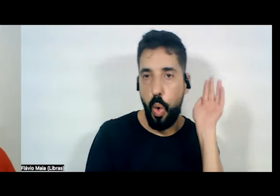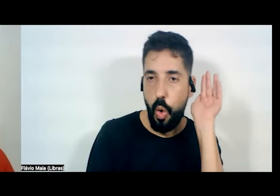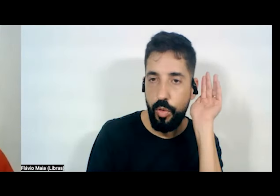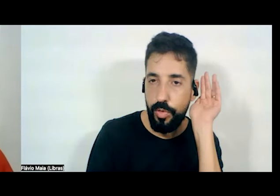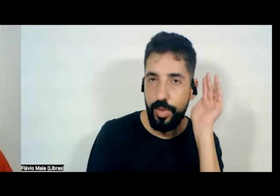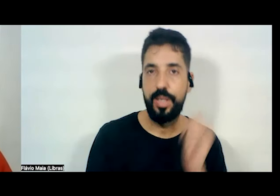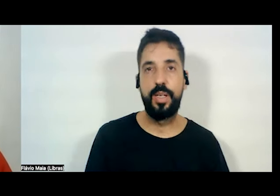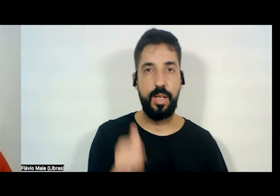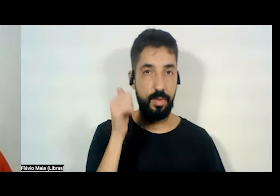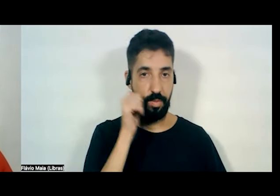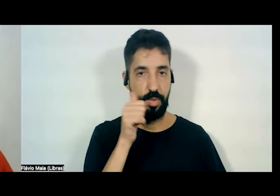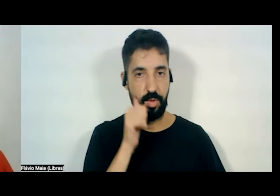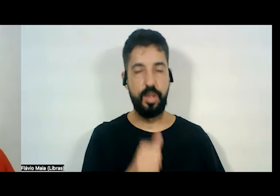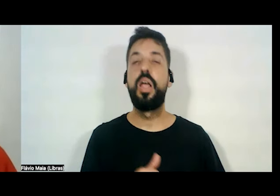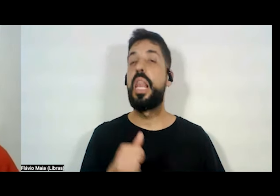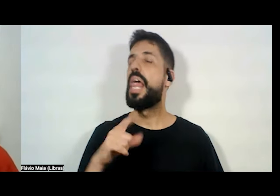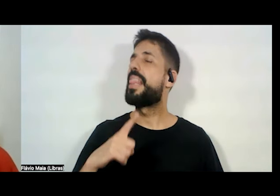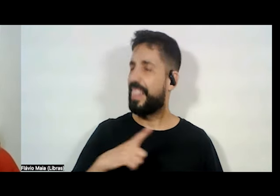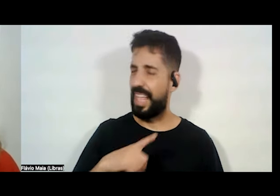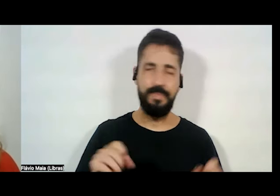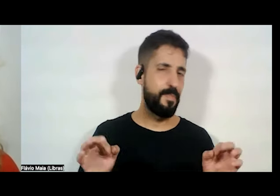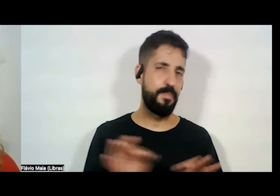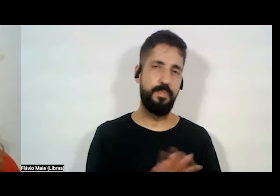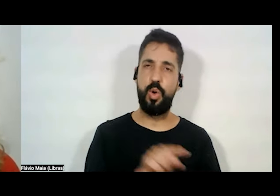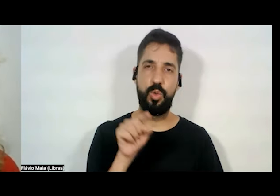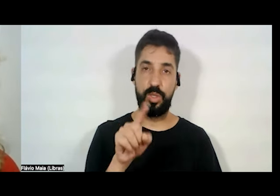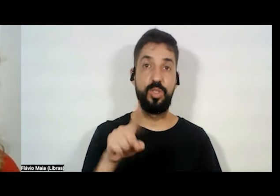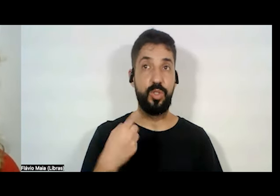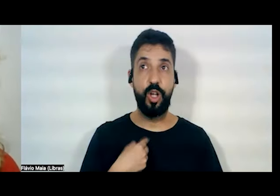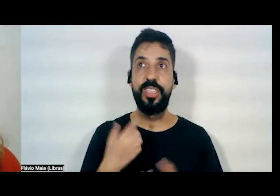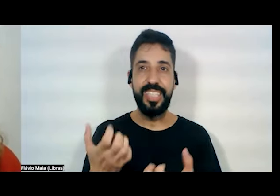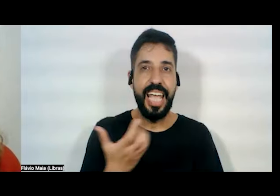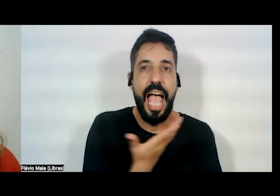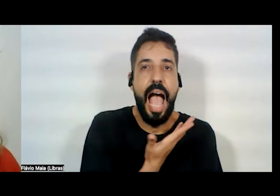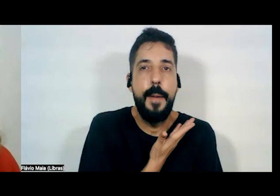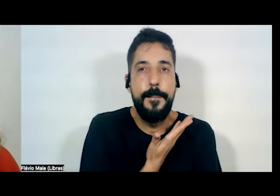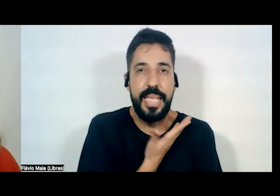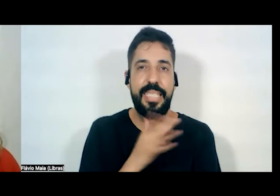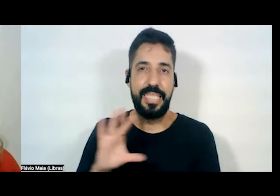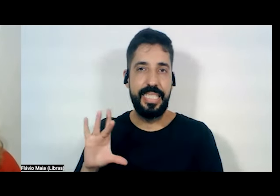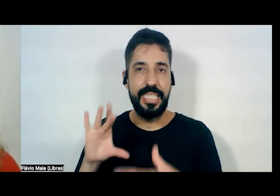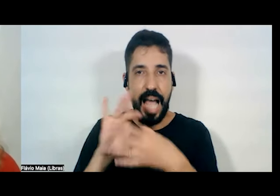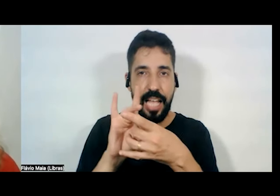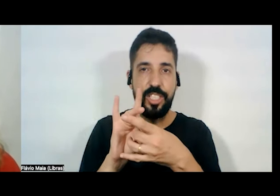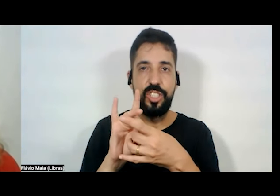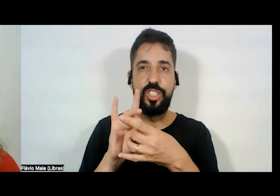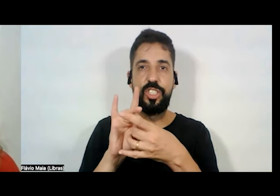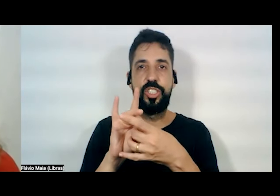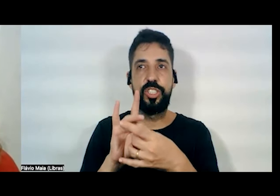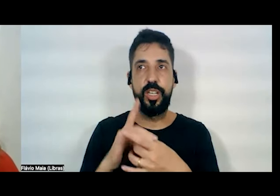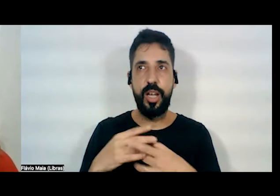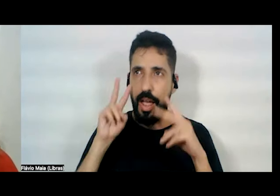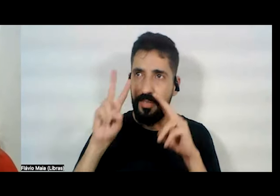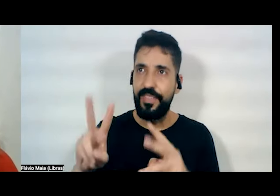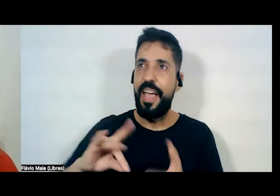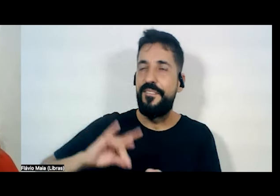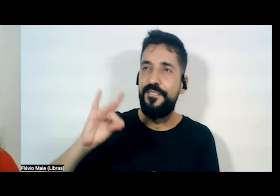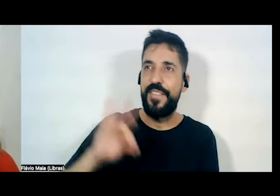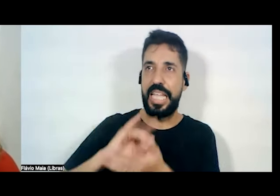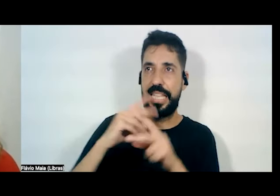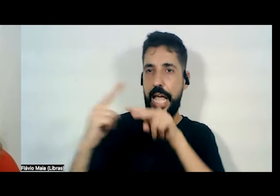são gregárias. Nós queremos ser amigas também. nós queremos sentir sinceridade, olhar no olho.